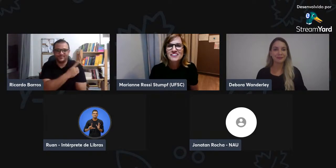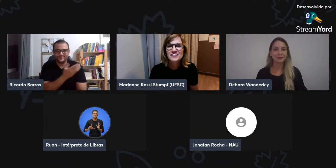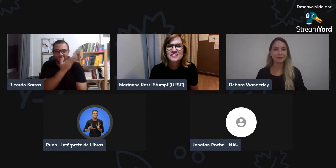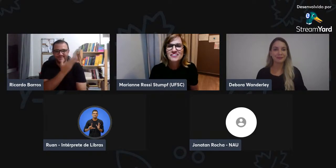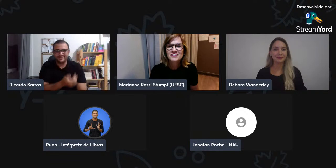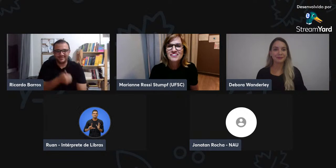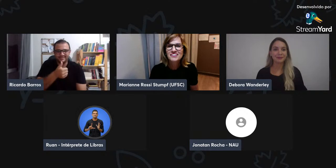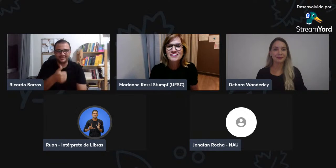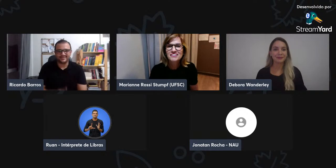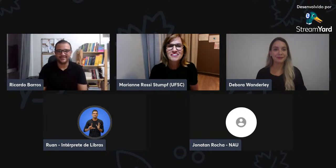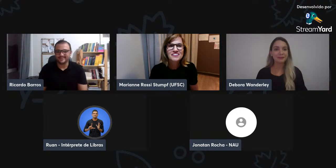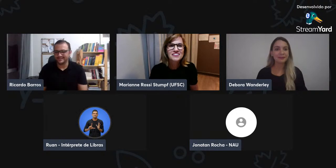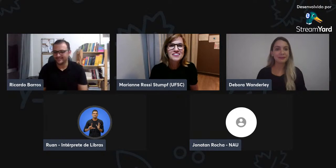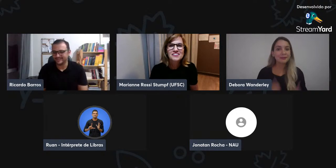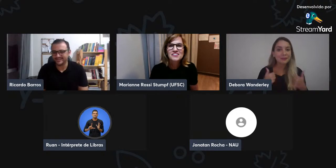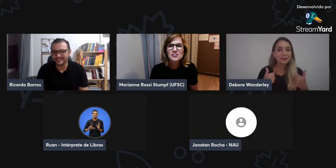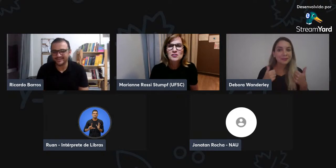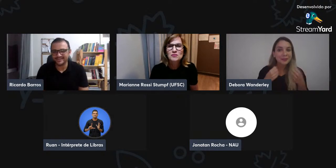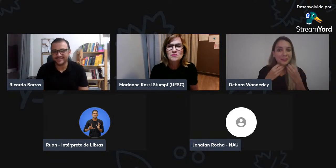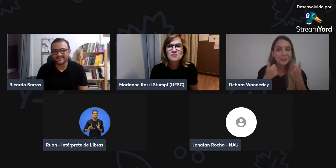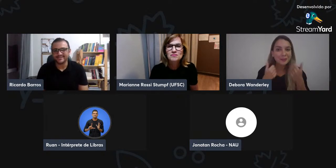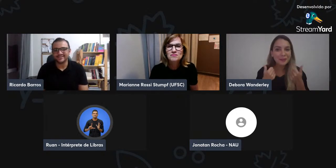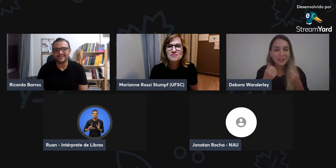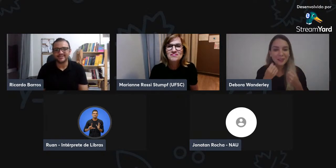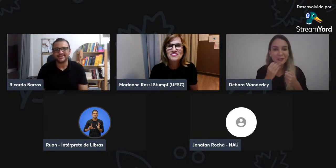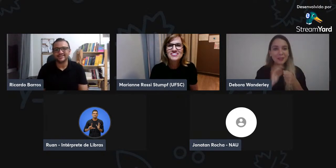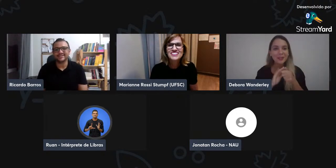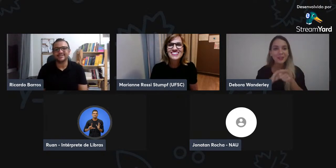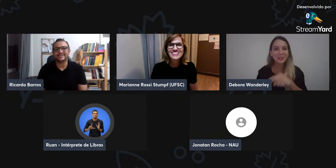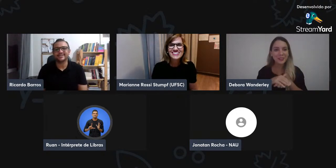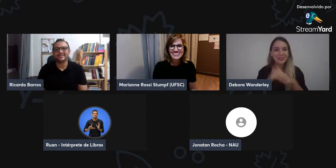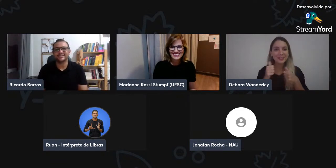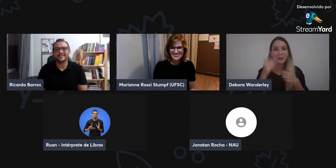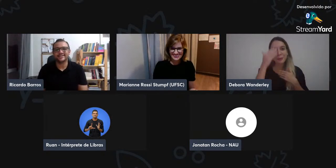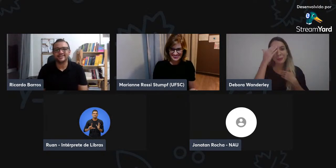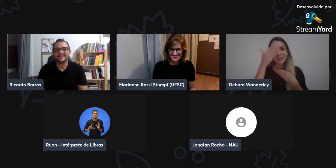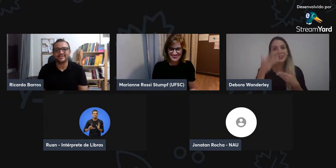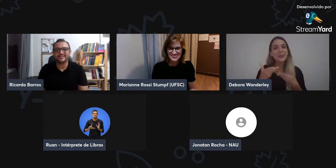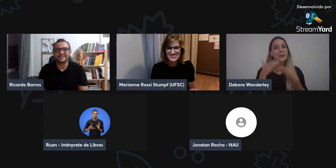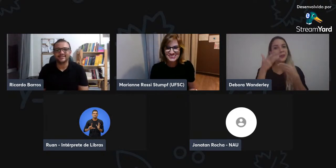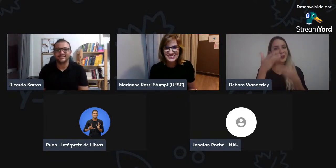Professora, agora vocês têm a oportunidade de se apresentarem. Primeiramente, professora Débora.